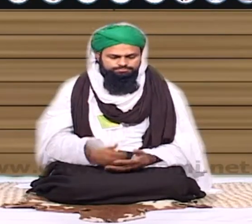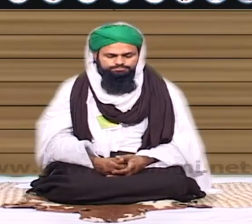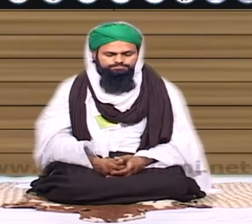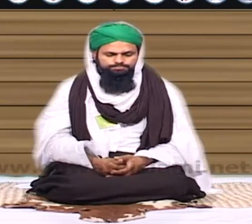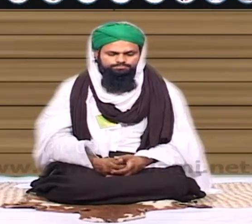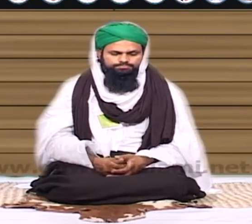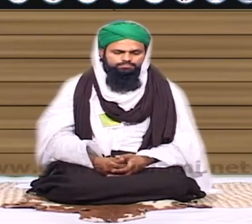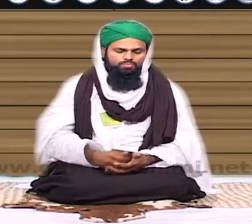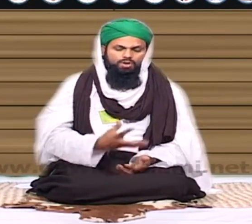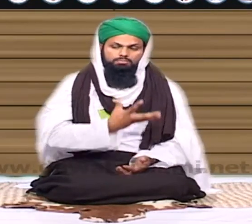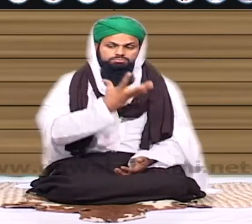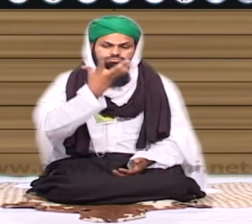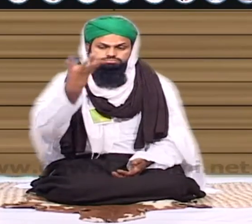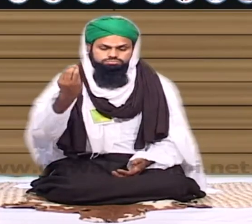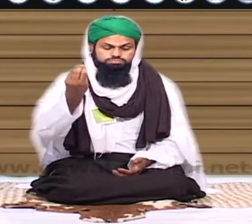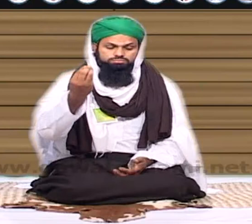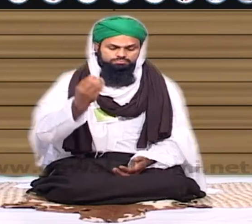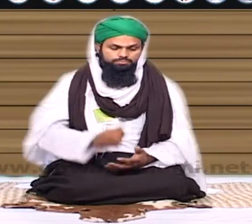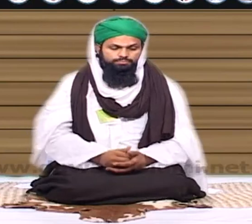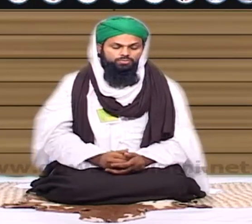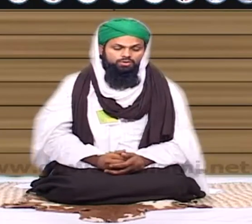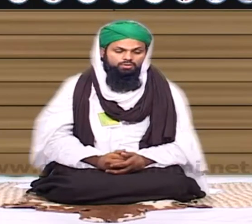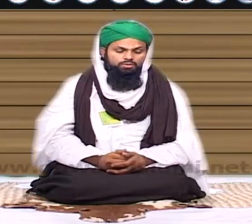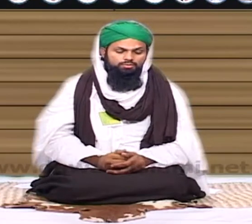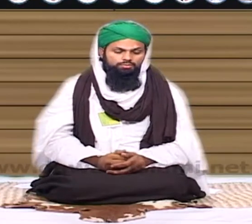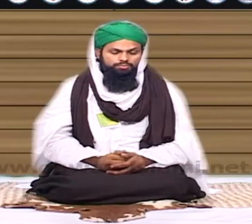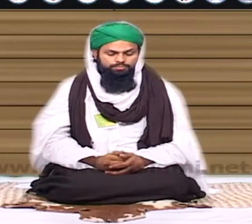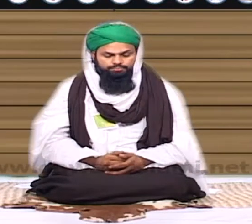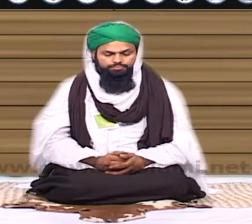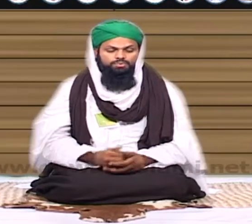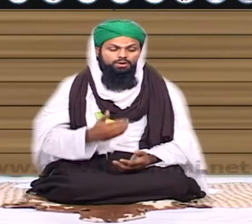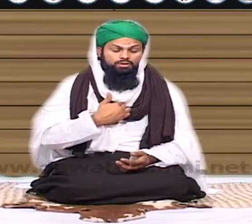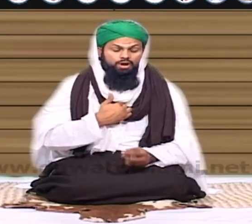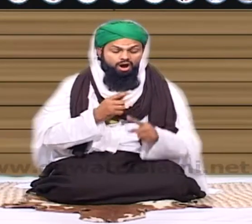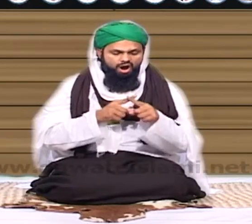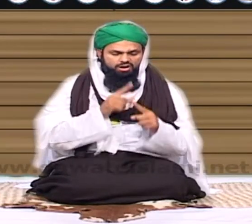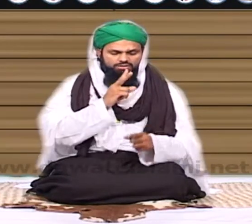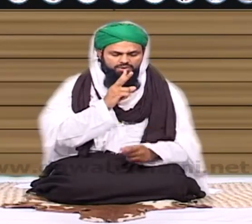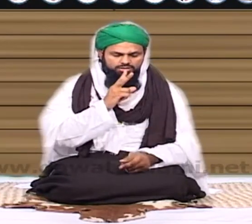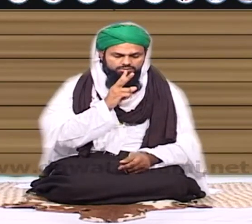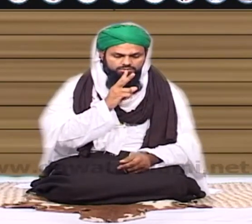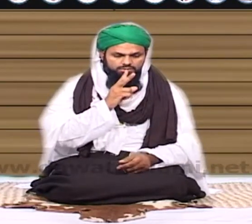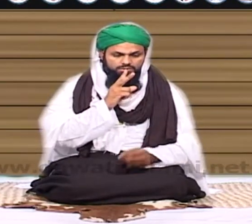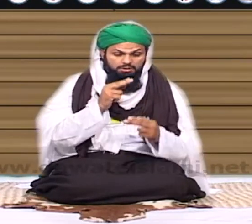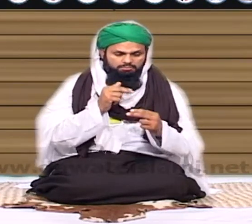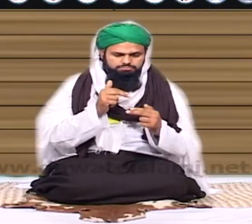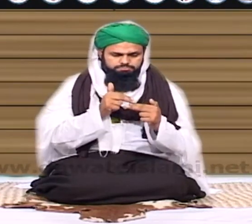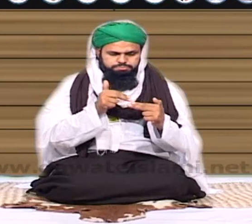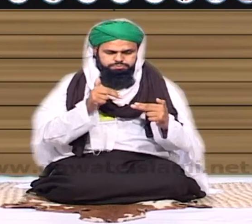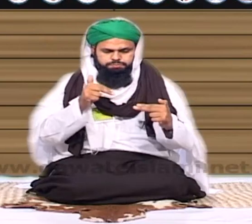طرح بات پہنچا نہیں ضرور ہے اور پھر ستم بھالا ستم یہ ہوتا ہے کہ بات کو پھر مزید